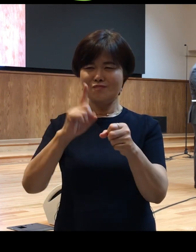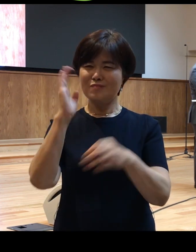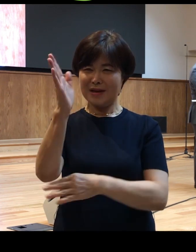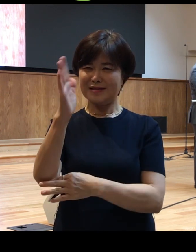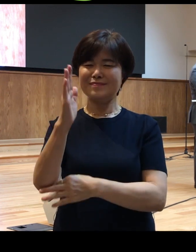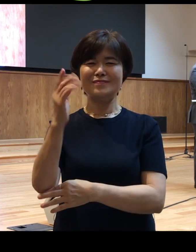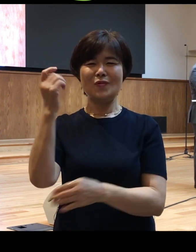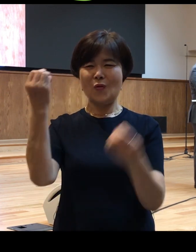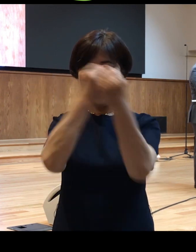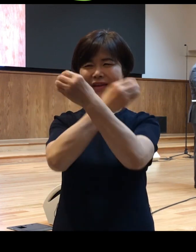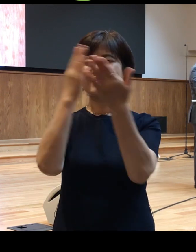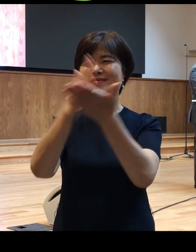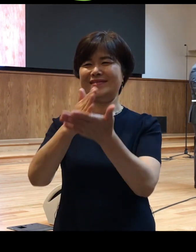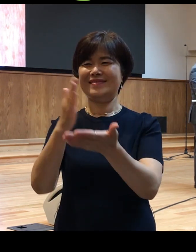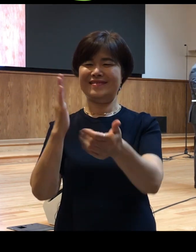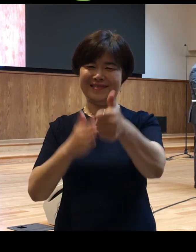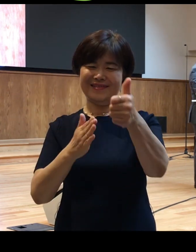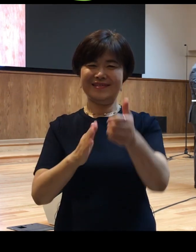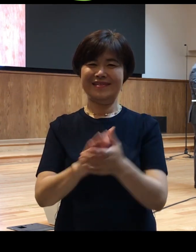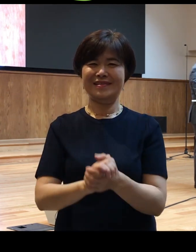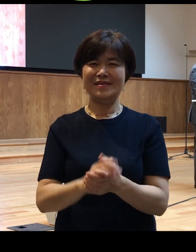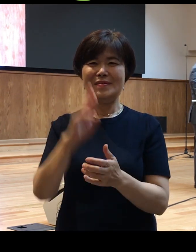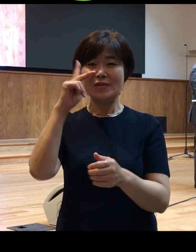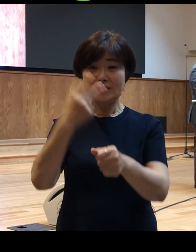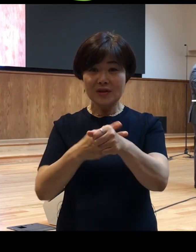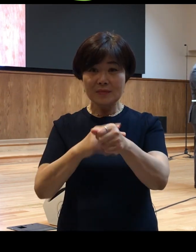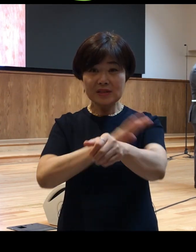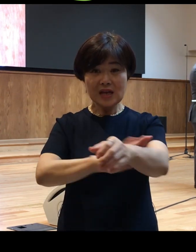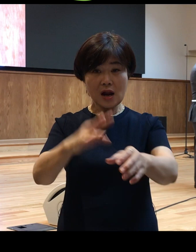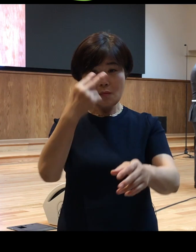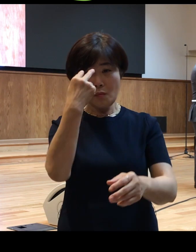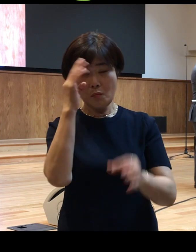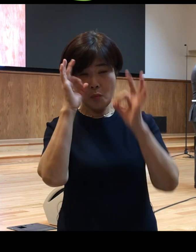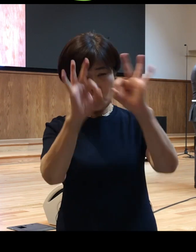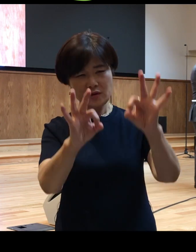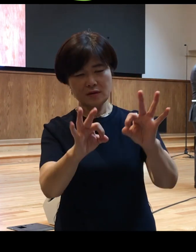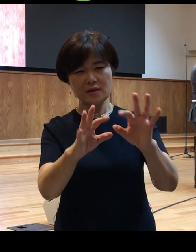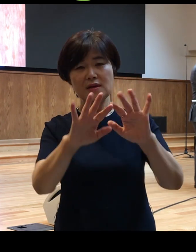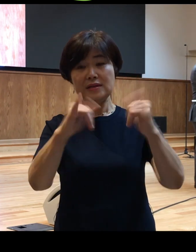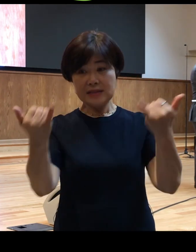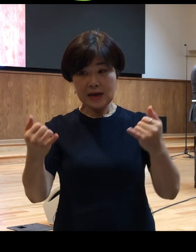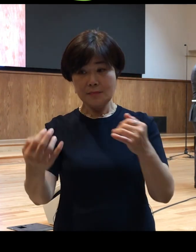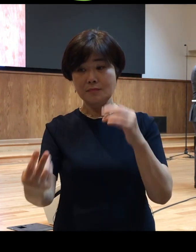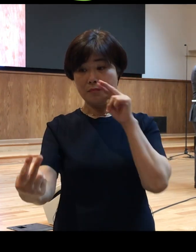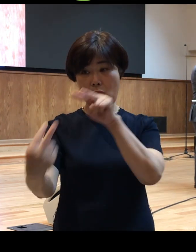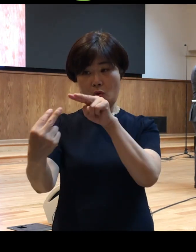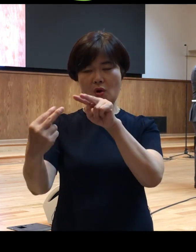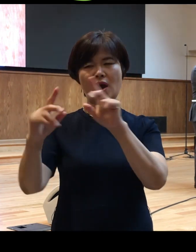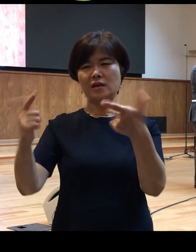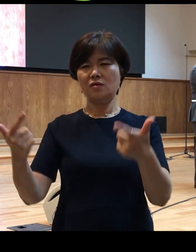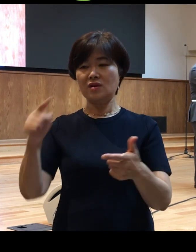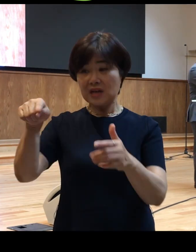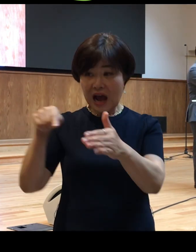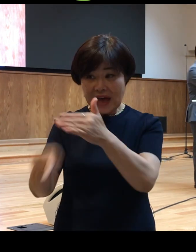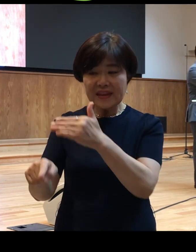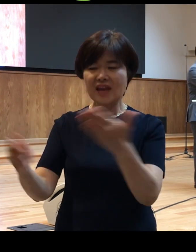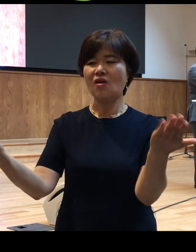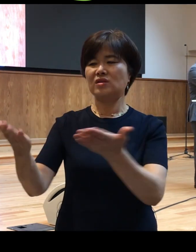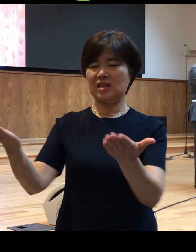그럼 바울이 주목한 것은 사람 그 자신이 아니라 그 안에 역사하시는 하나님을